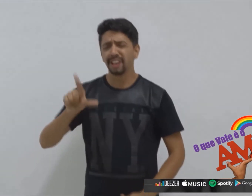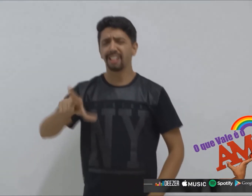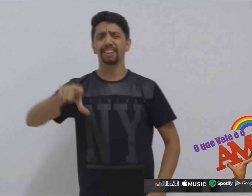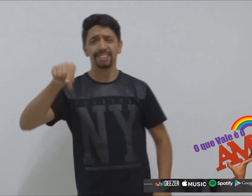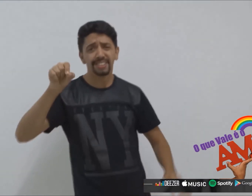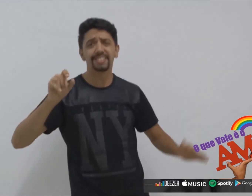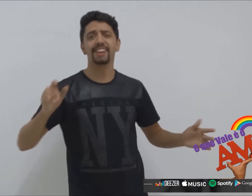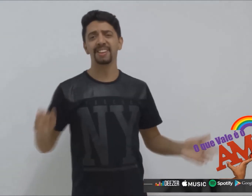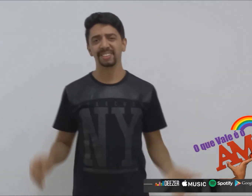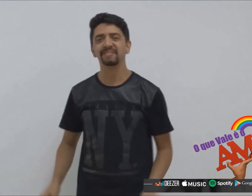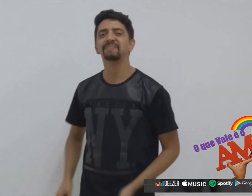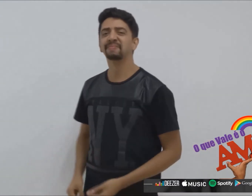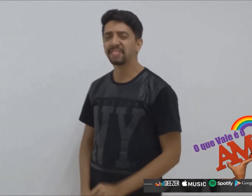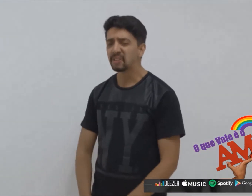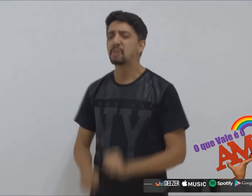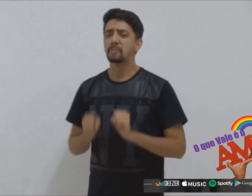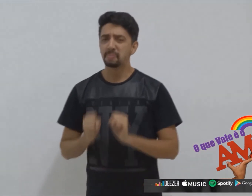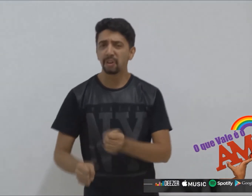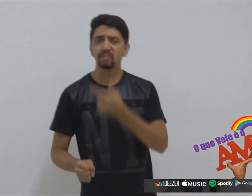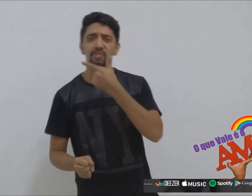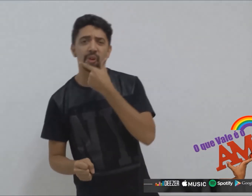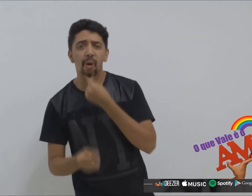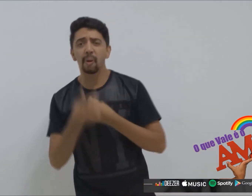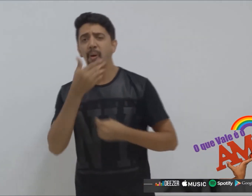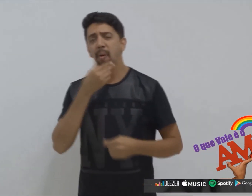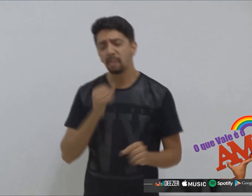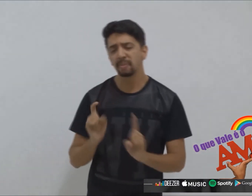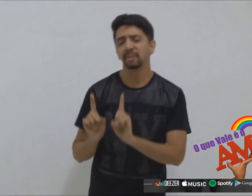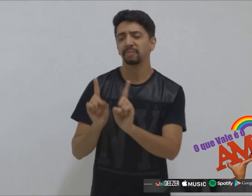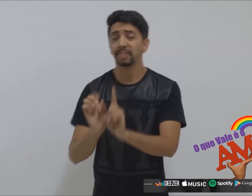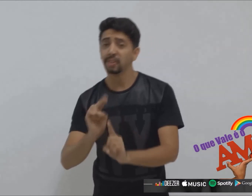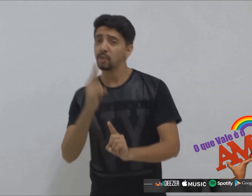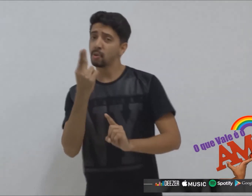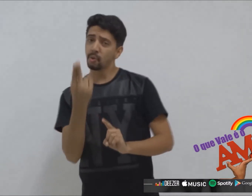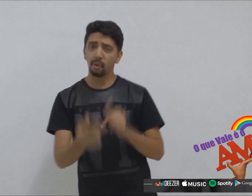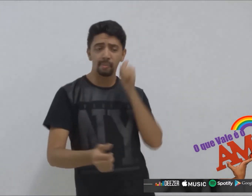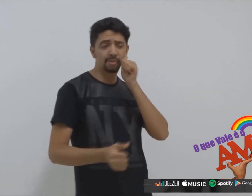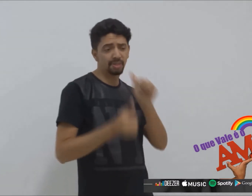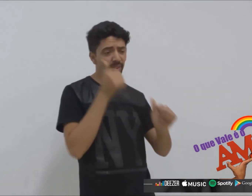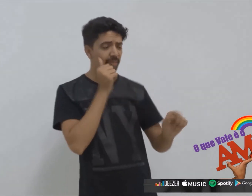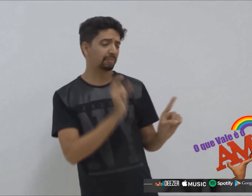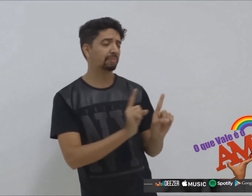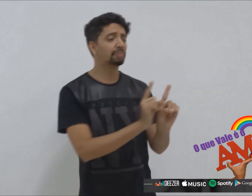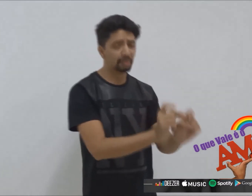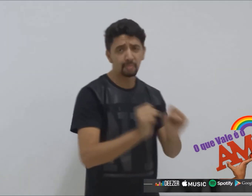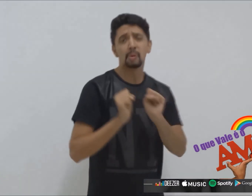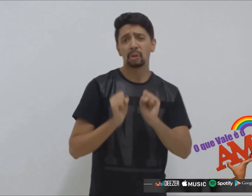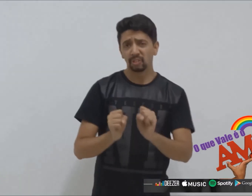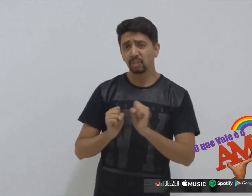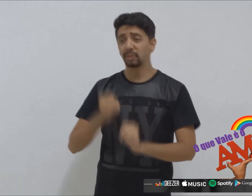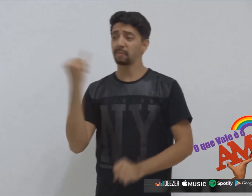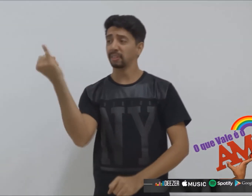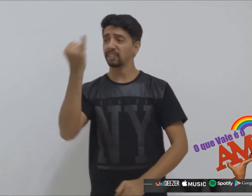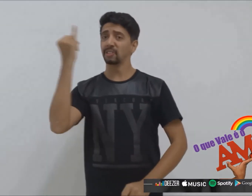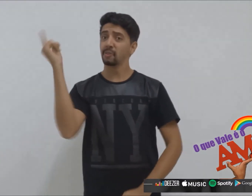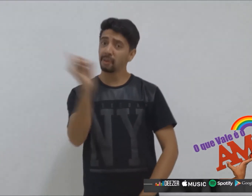que ela quiser Vale tudo, homem com homem, até mulher com mulher O que vale é o